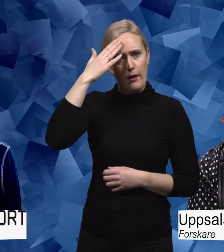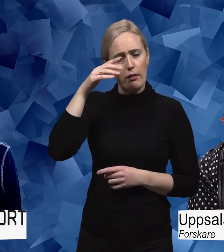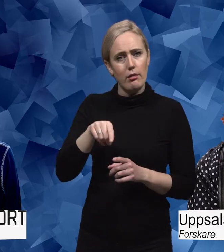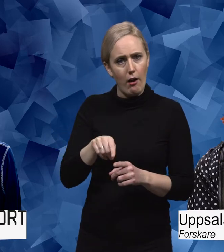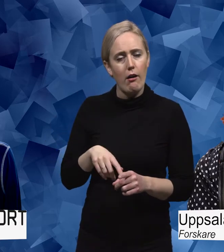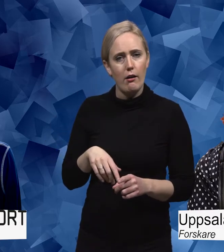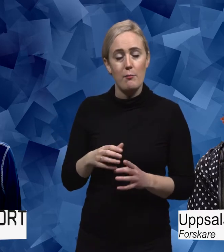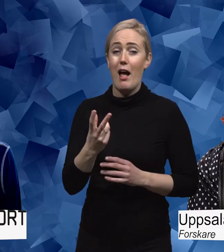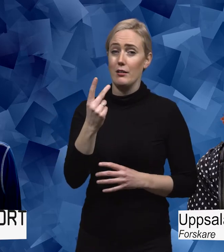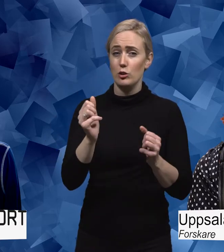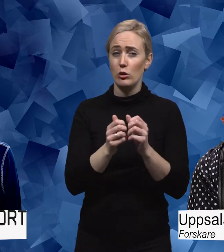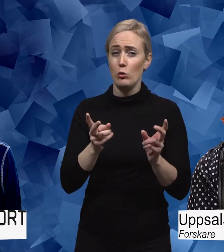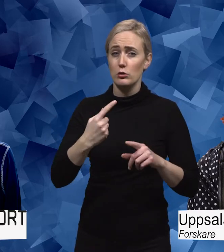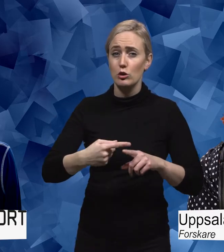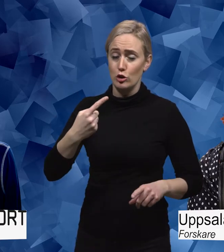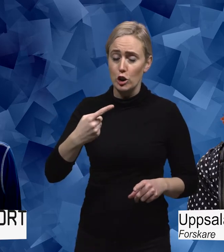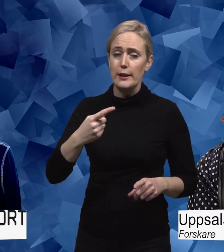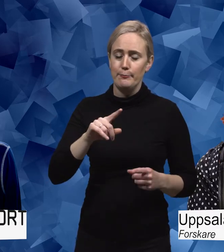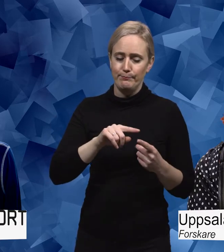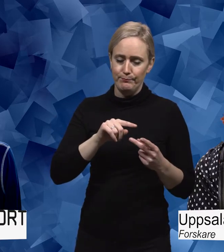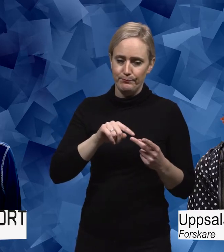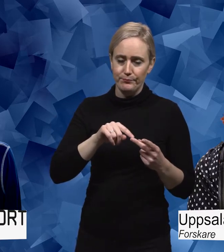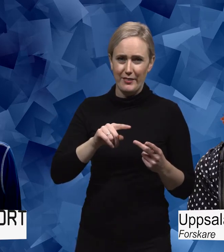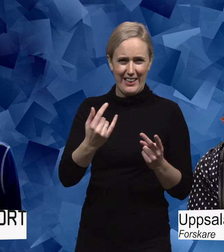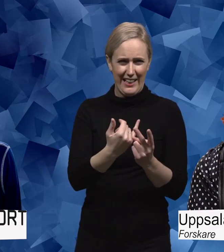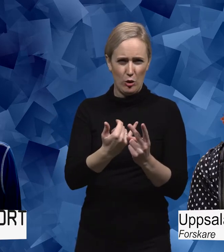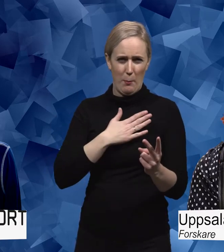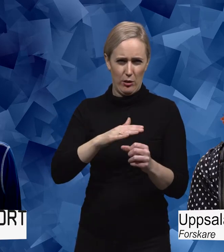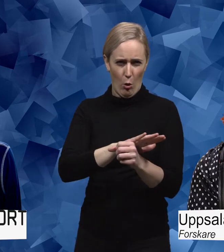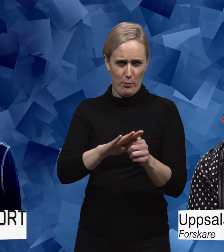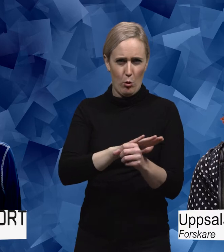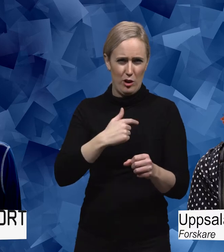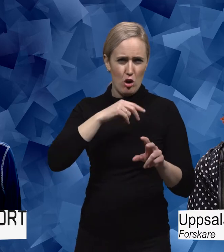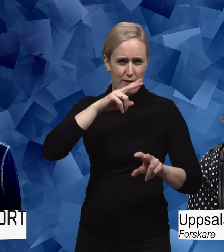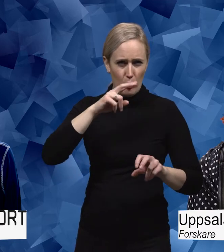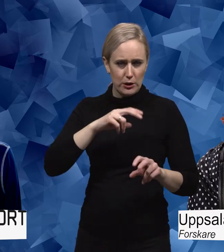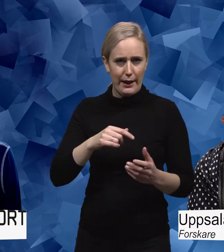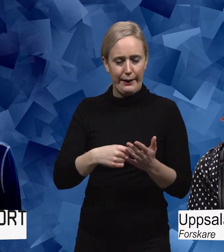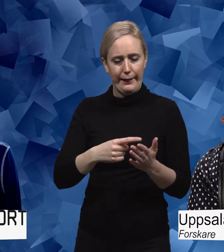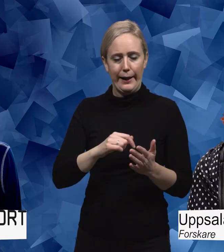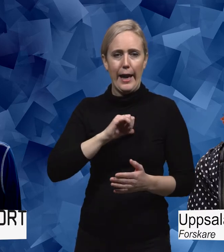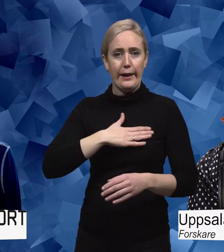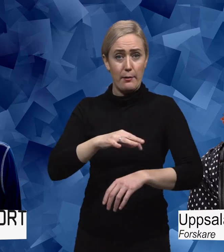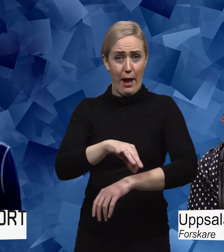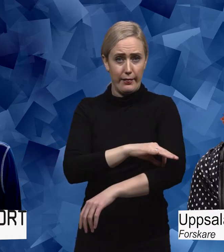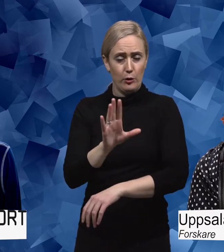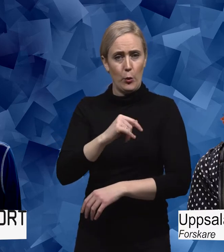annan sak som är väldigt tydlig är att inom det område jag håller på att forska, det som kallas egenmätningar, där jag tittar på min